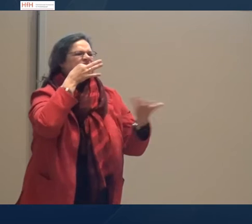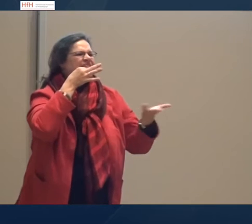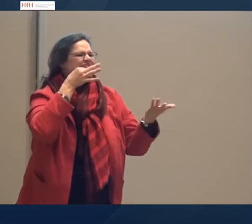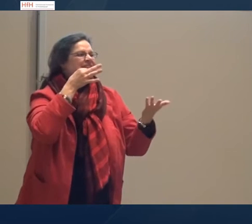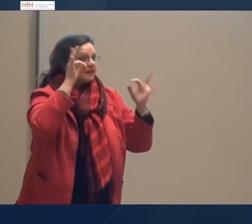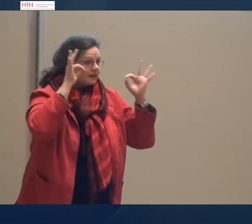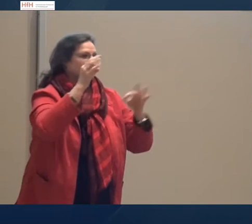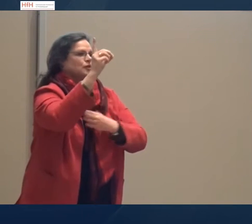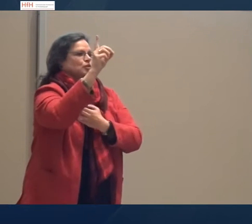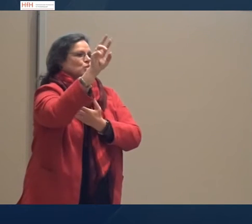kennen ihn bereits,